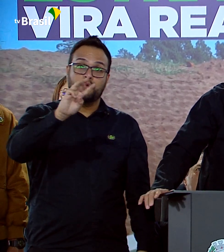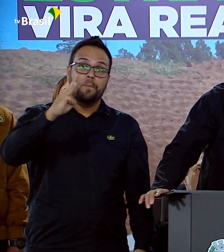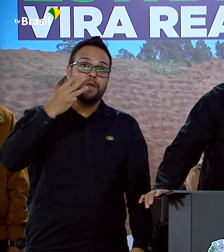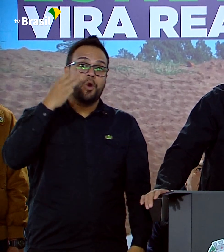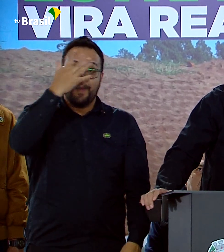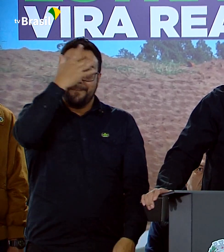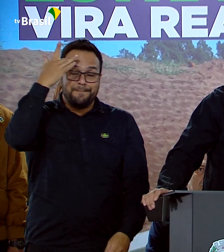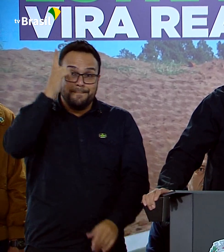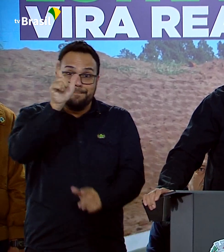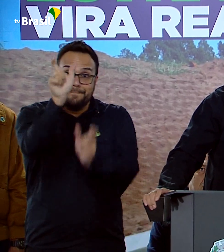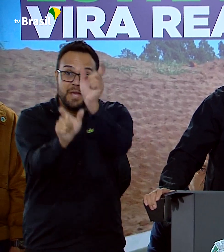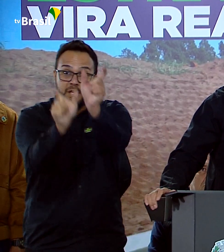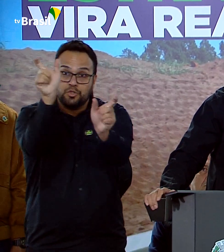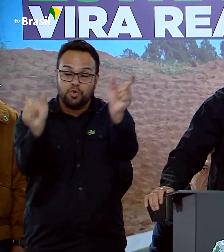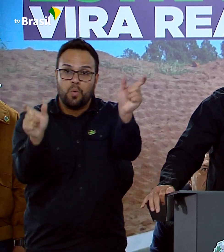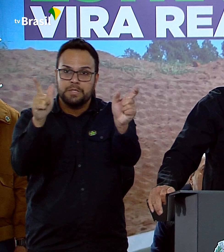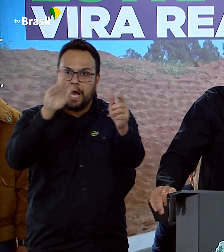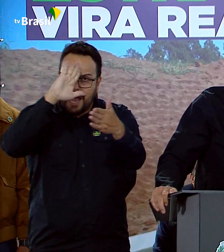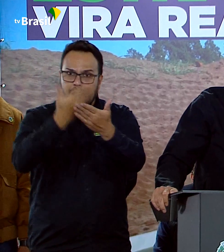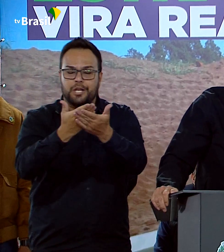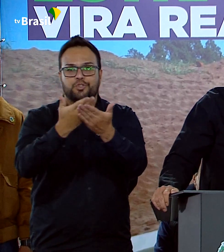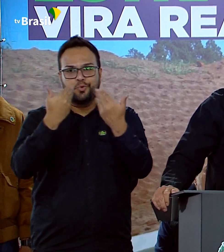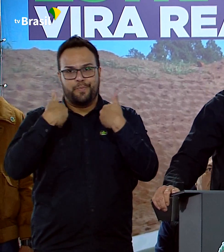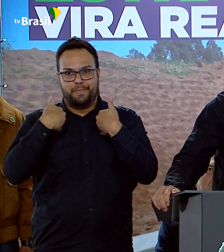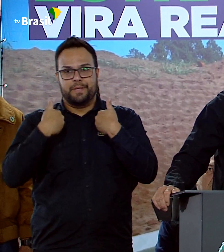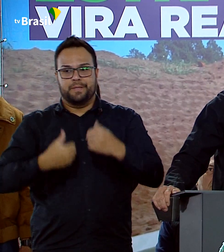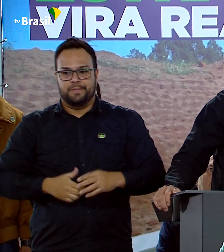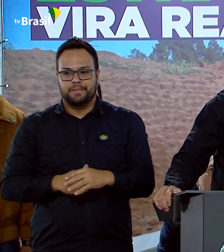de pessoas que acreditaram em mim.